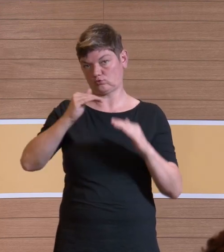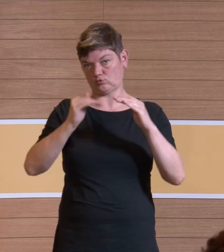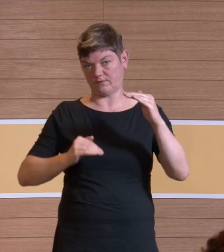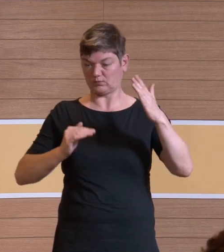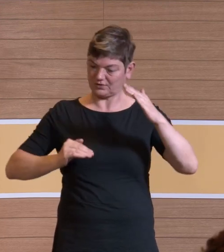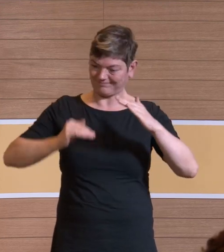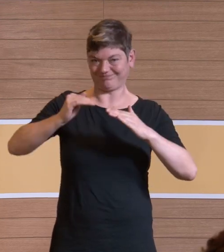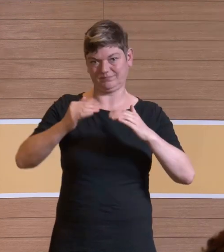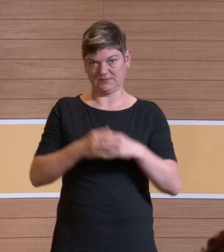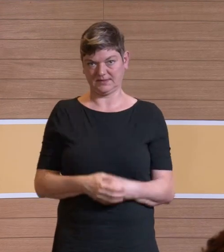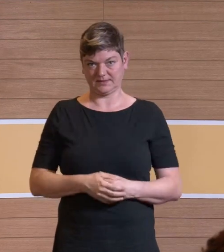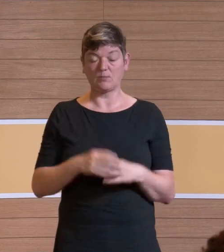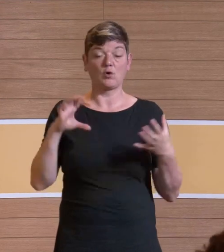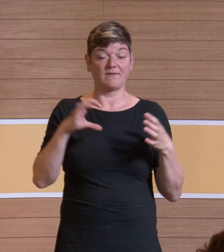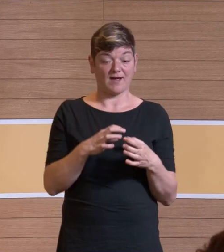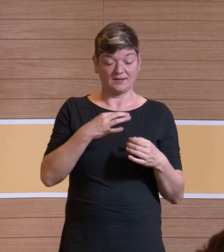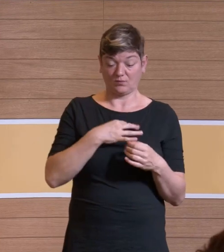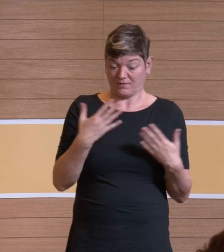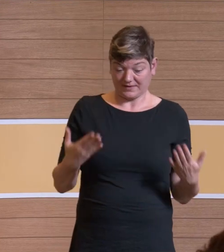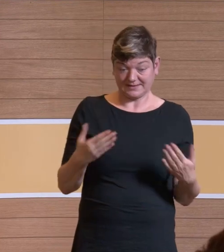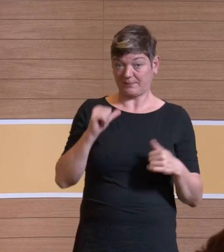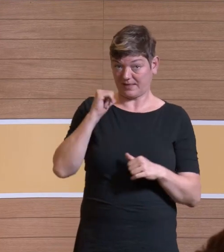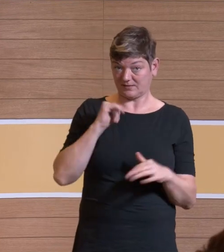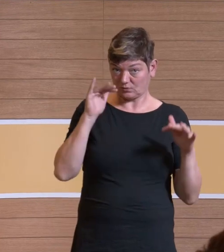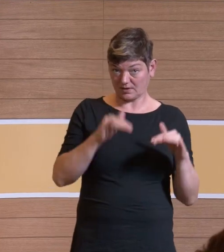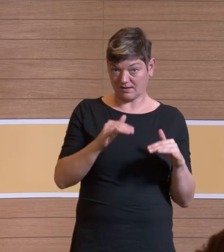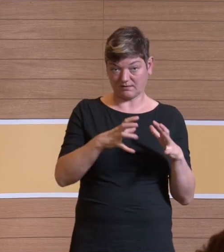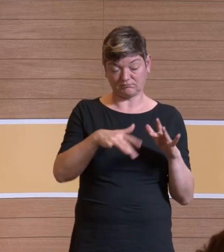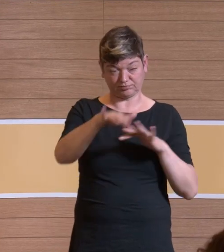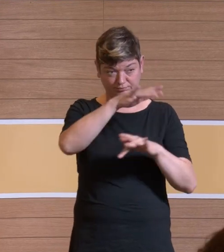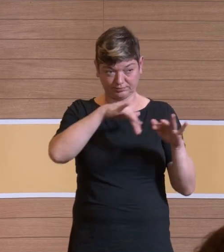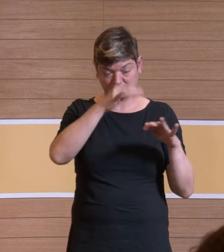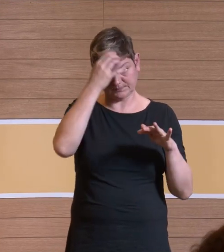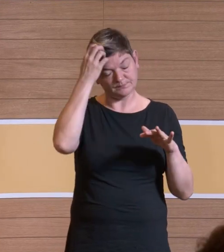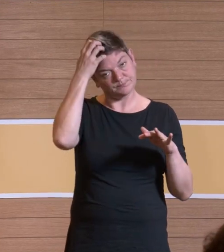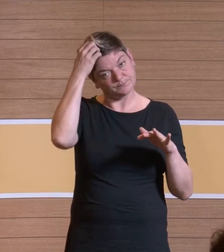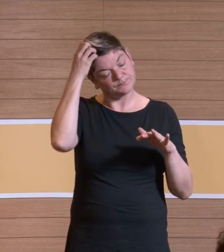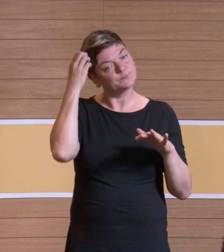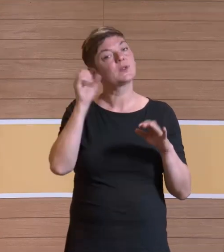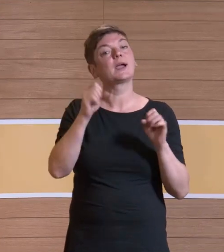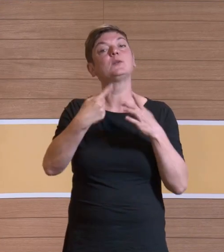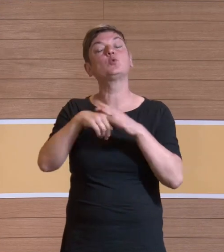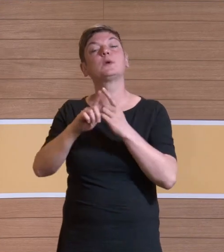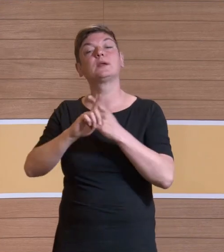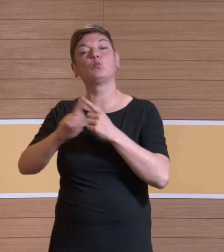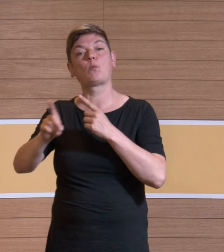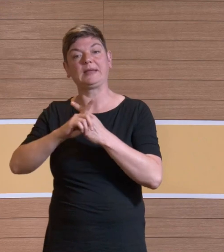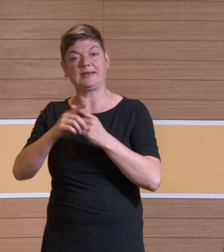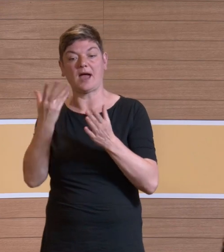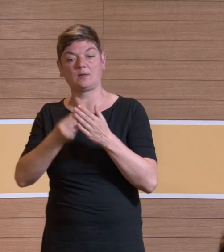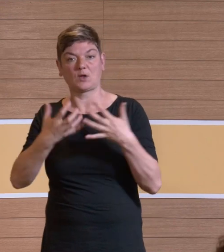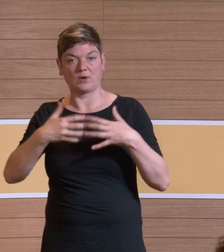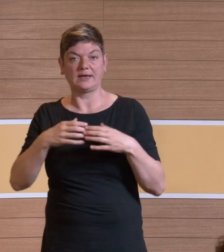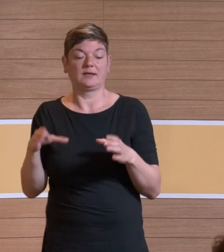für das Fazit, wenn ich diese Belastung habe, kann ich durch mobile Absauggeräte maximal die